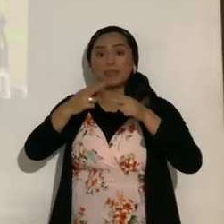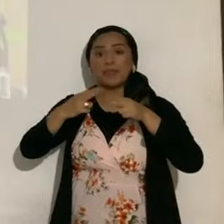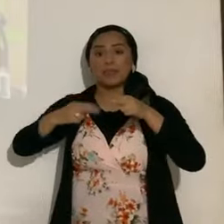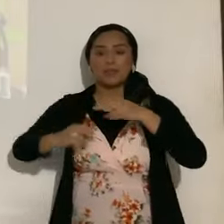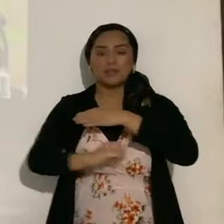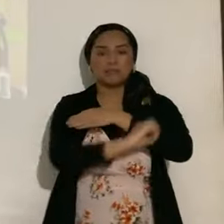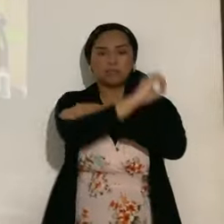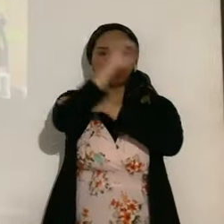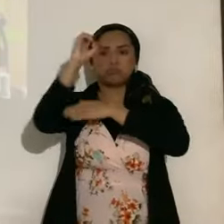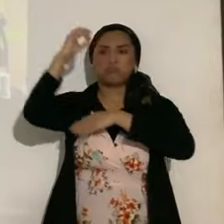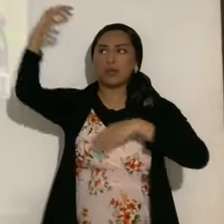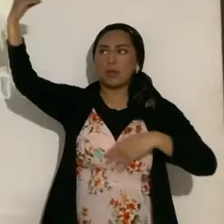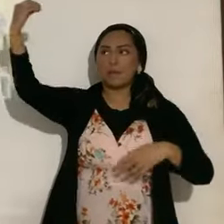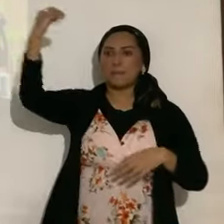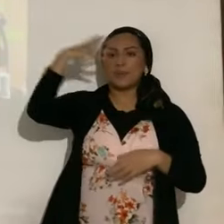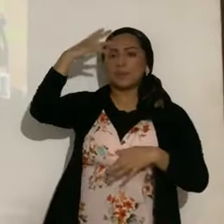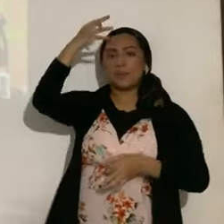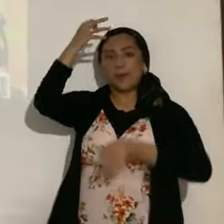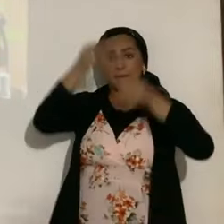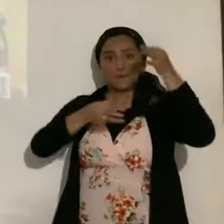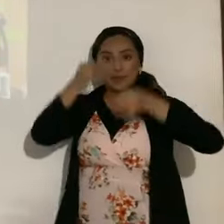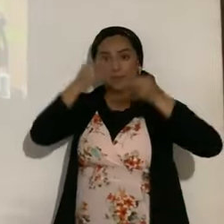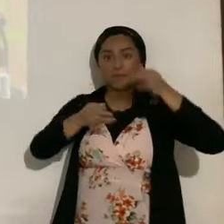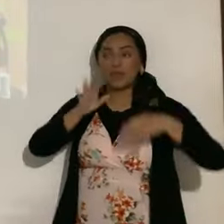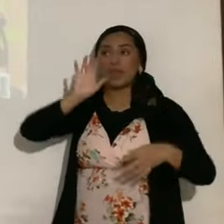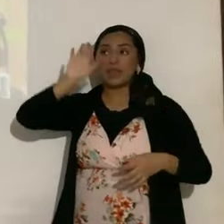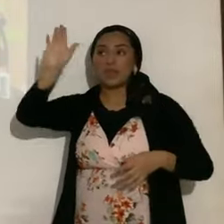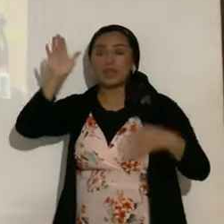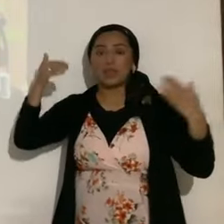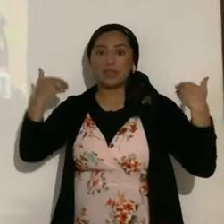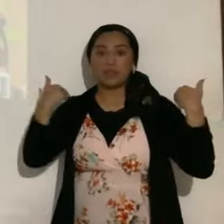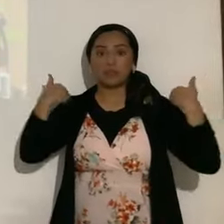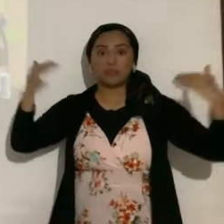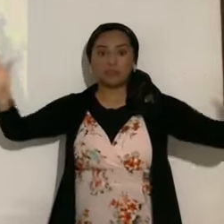refiriendo a Yahshua HaMashiach, y en sus alas, en las alas de su talit,